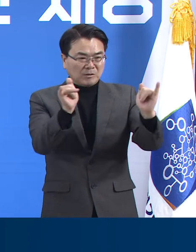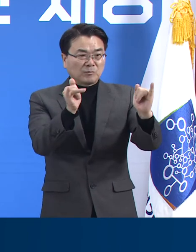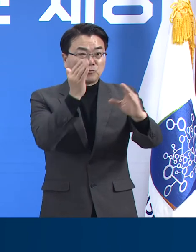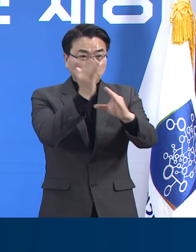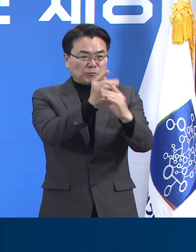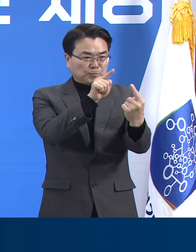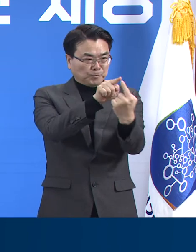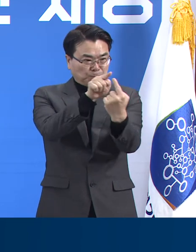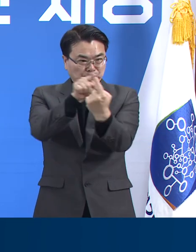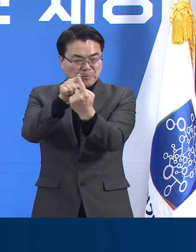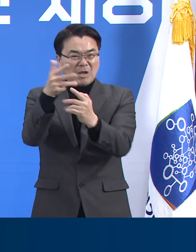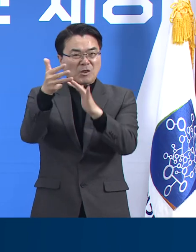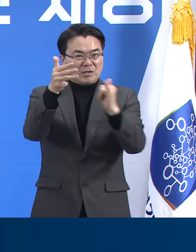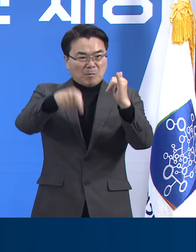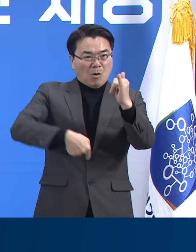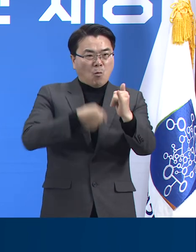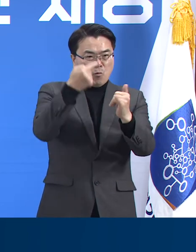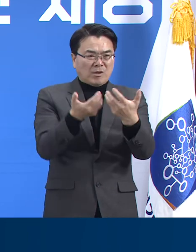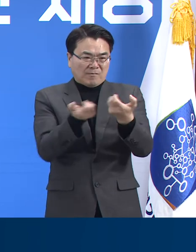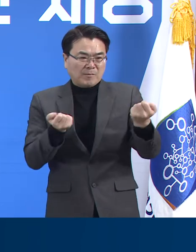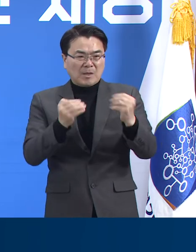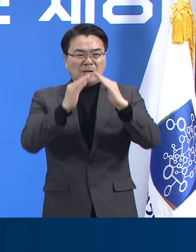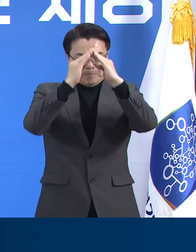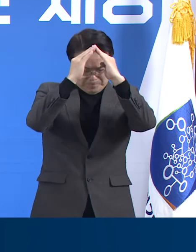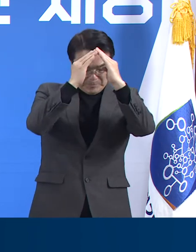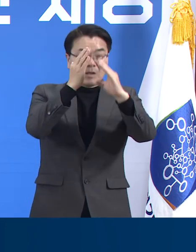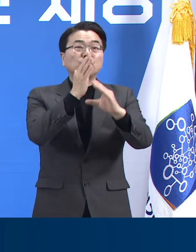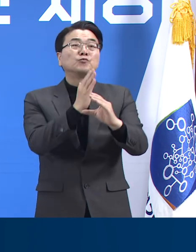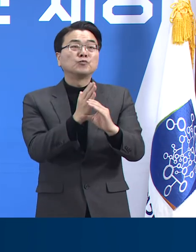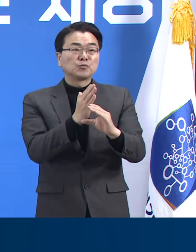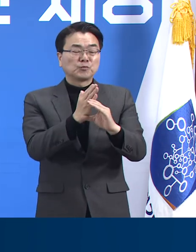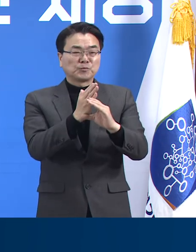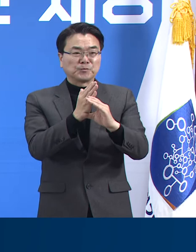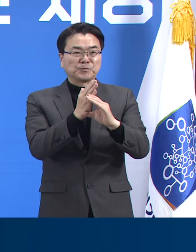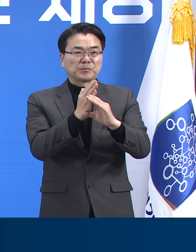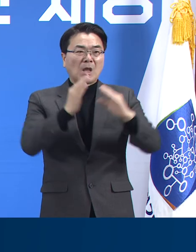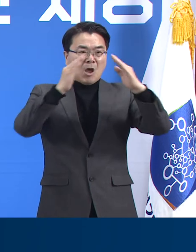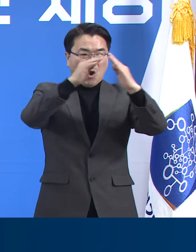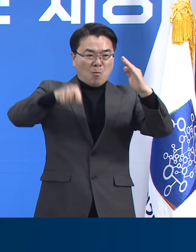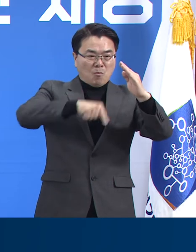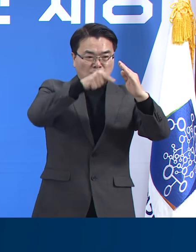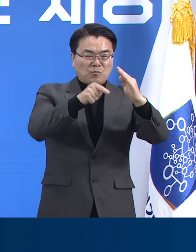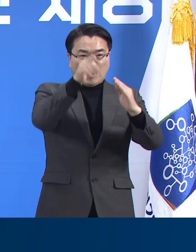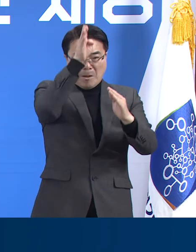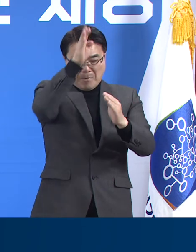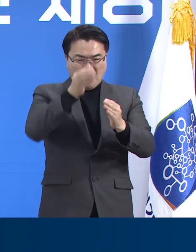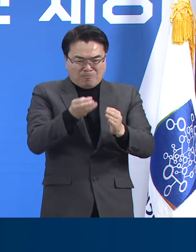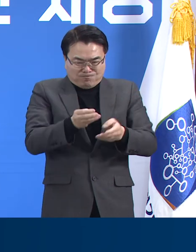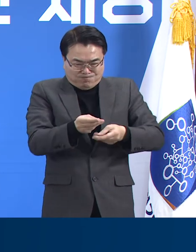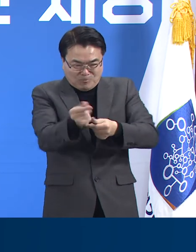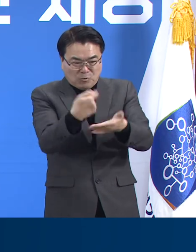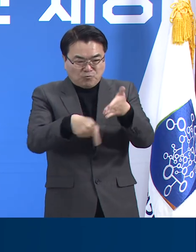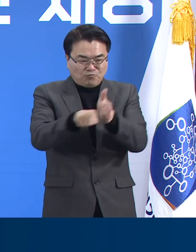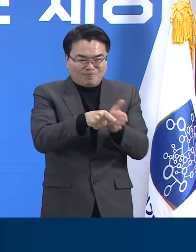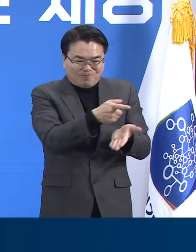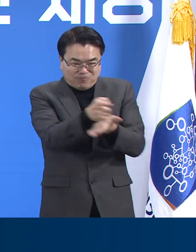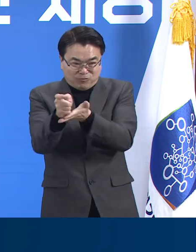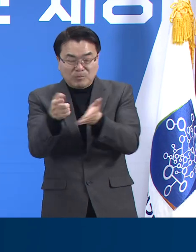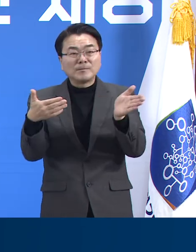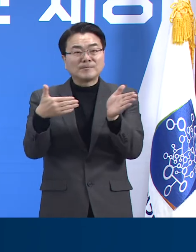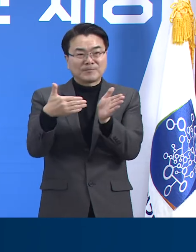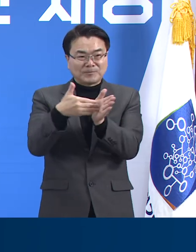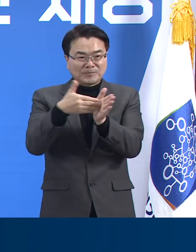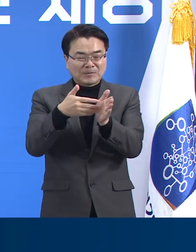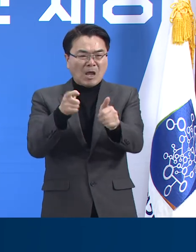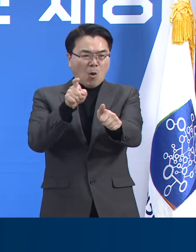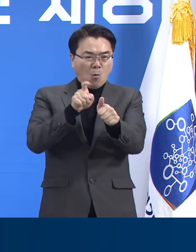8명은 자가격리 조치하였습니다. 건물 방역과 소독을 완료하였으며 확진자들의 이동 경로를